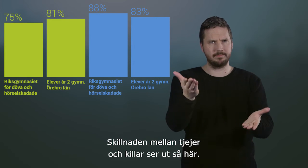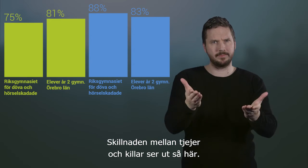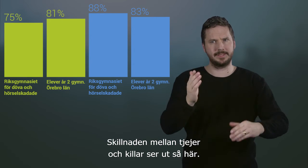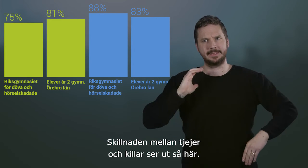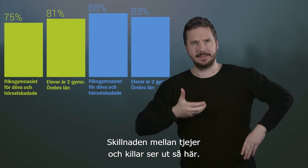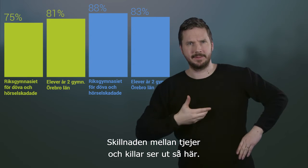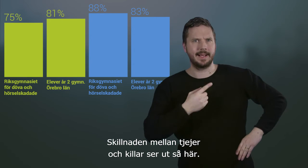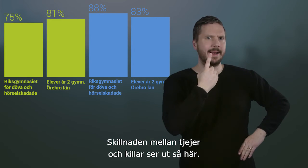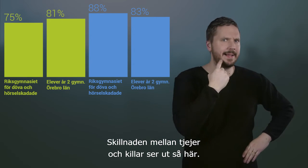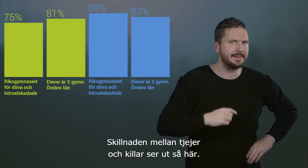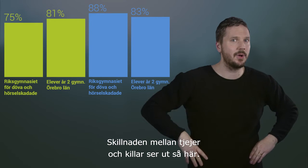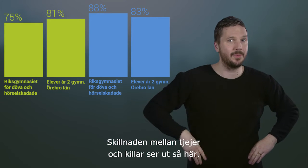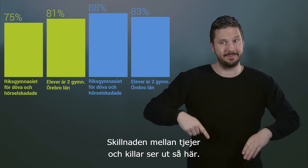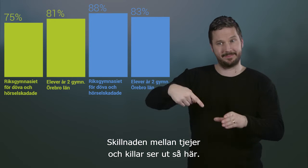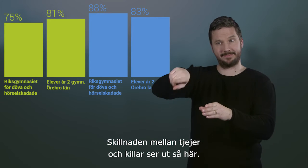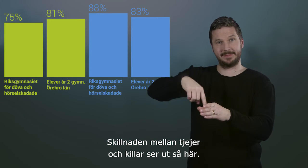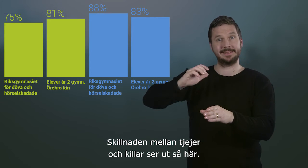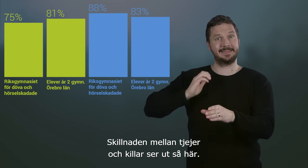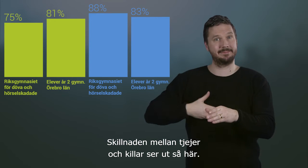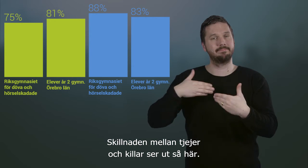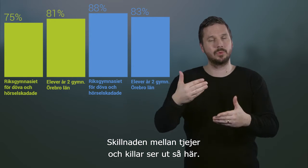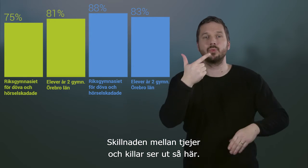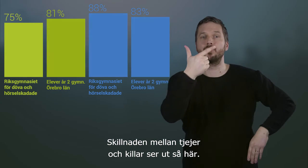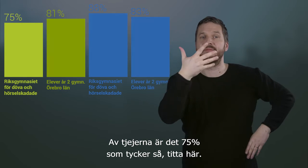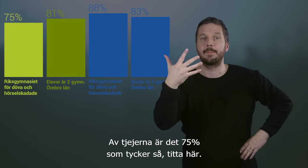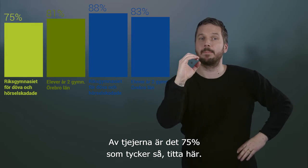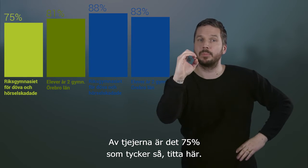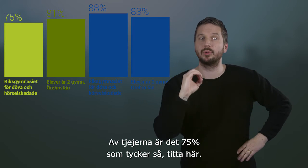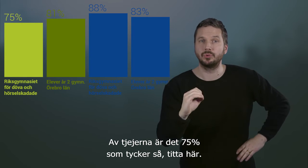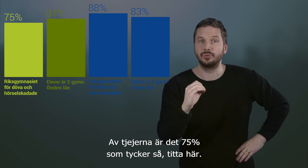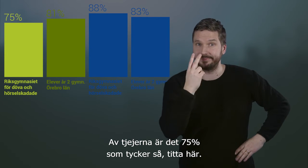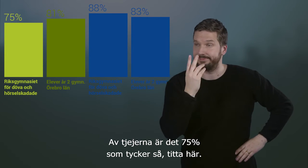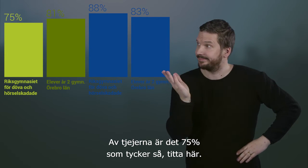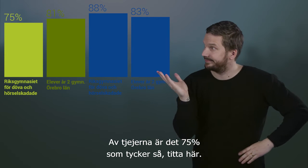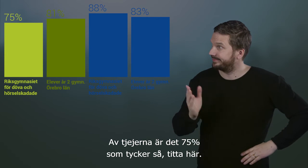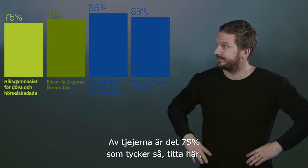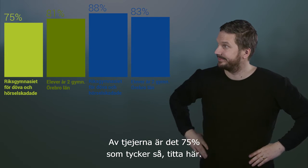Skillnaden mellan tjejer och killar ser ut så här. Av tjejerna är det 75 procent som tycker så. Titta här.